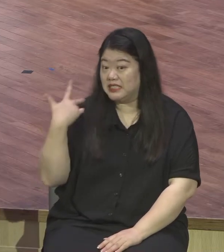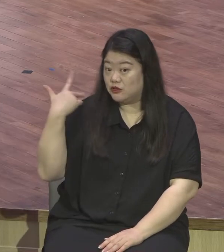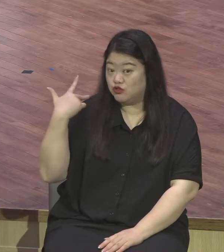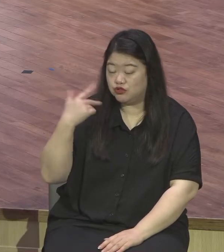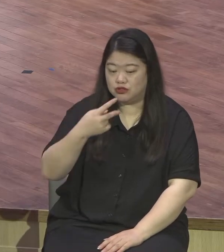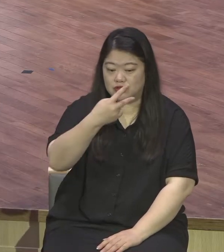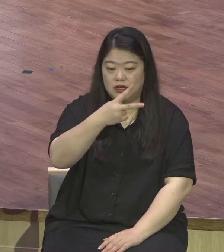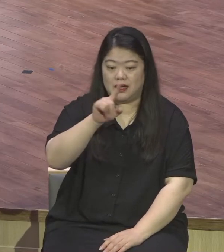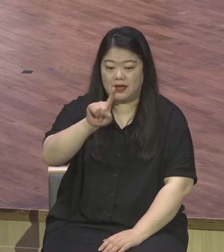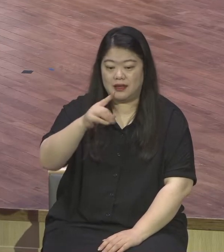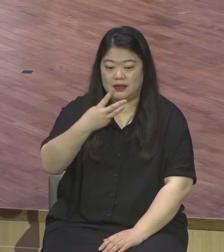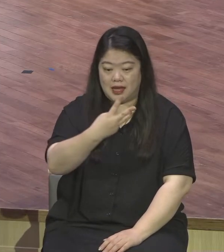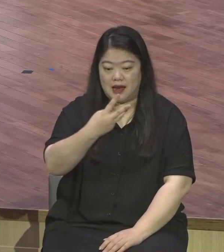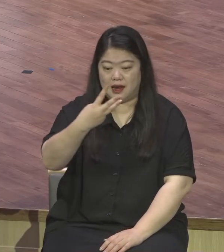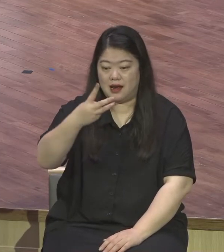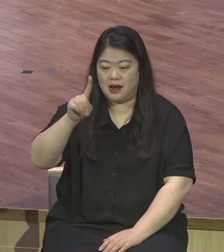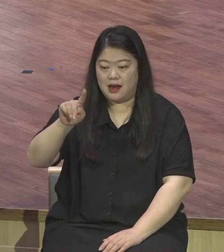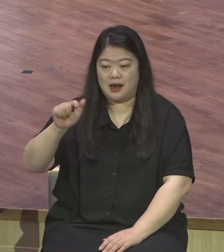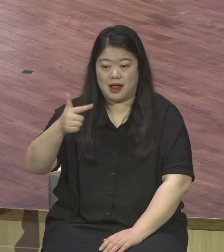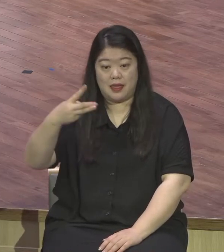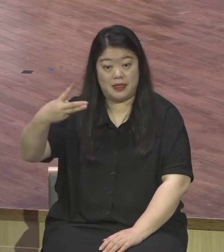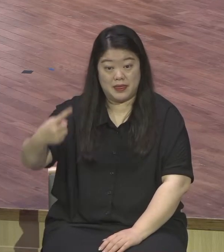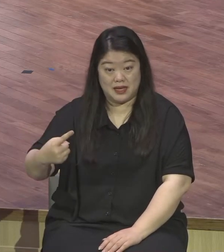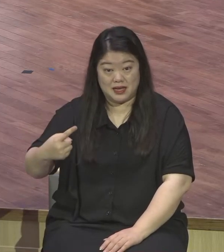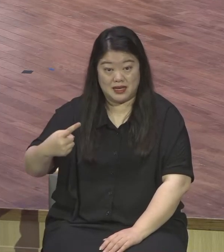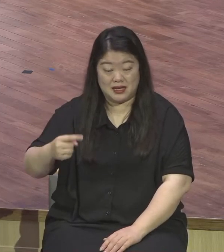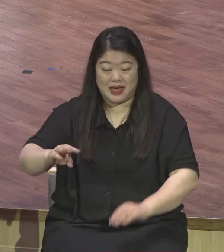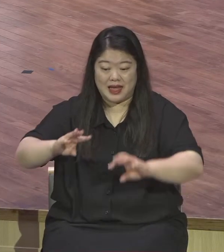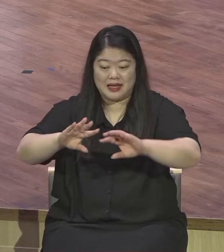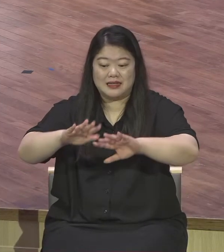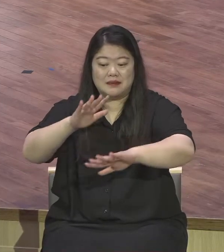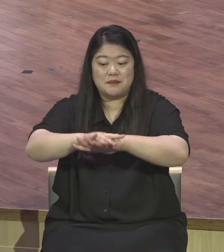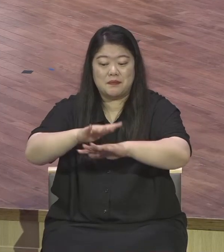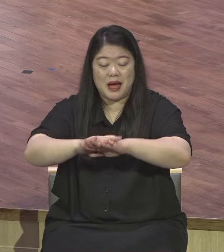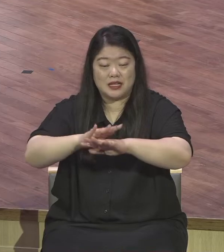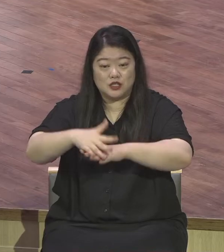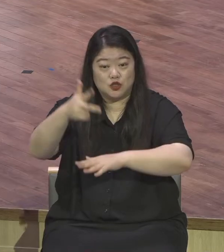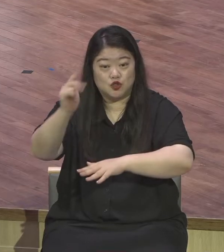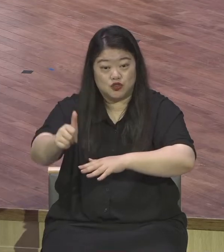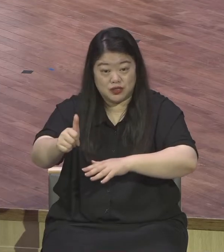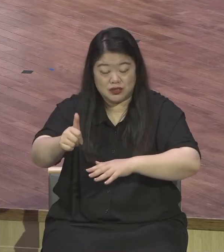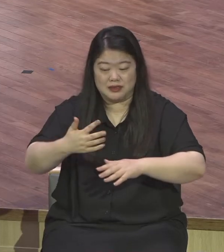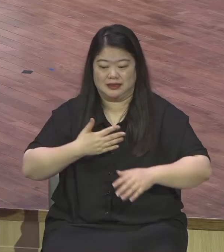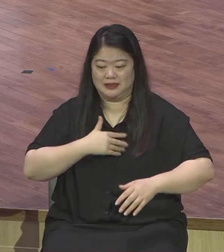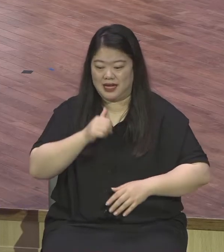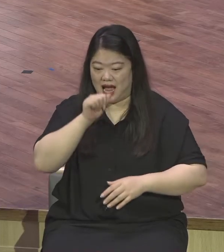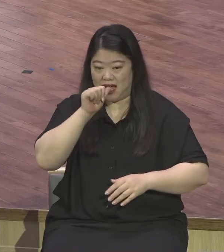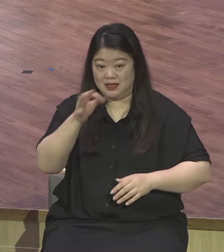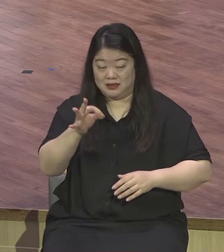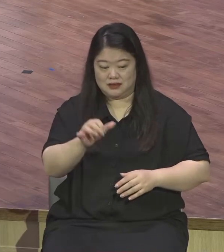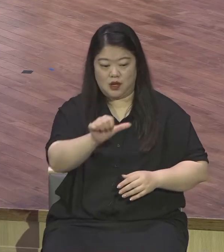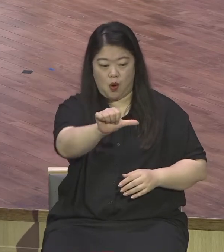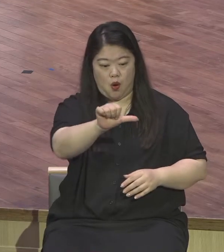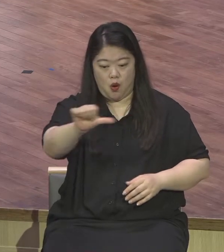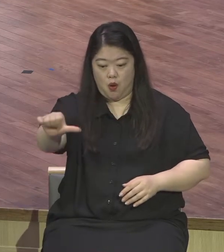주셨을 때의 기회입니다 기회 그 기회란 말 기회